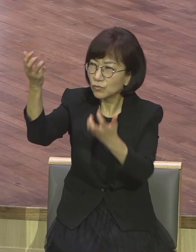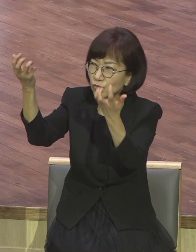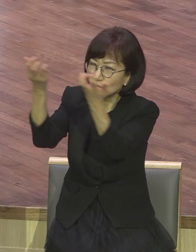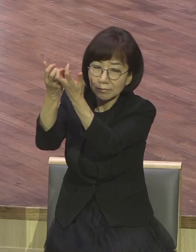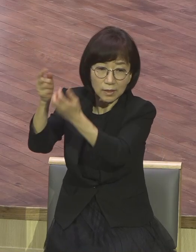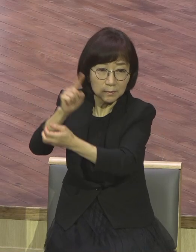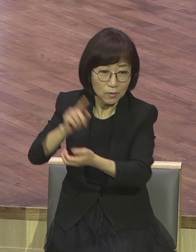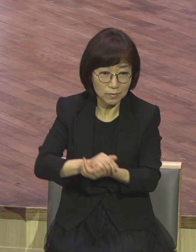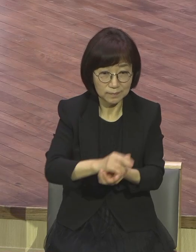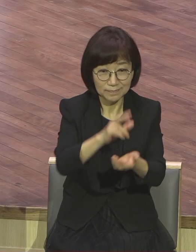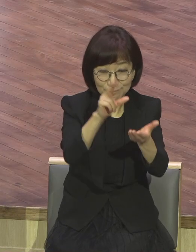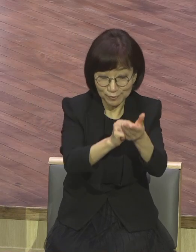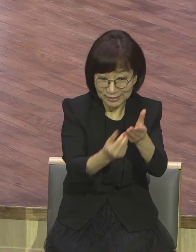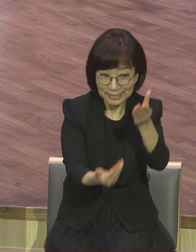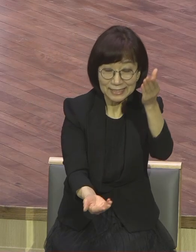영적으로 보는 겁니다.